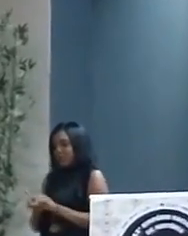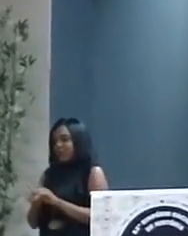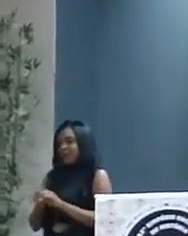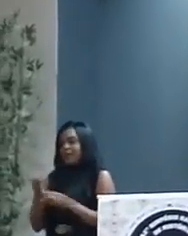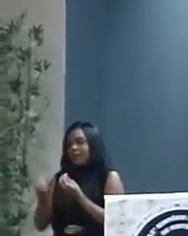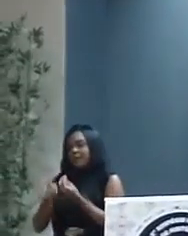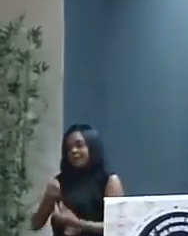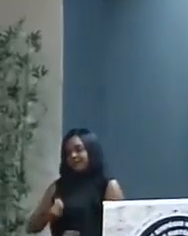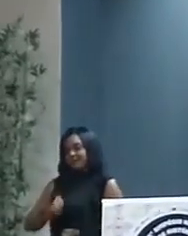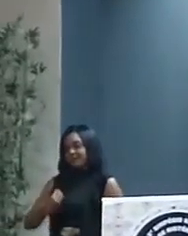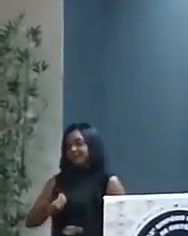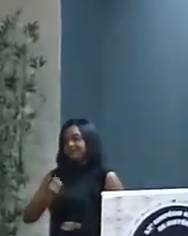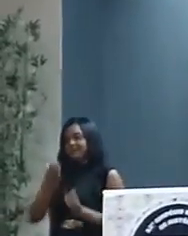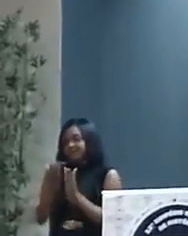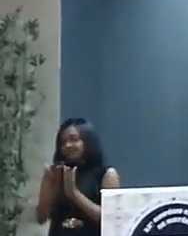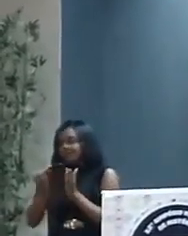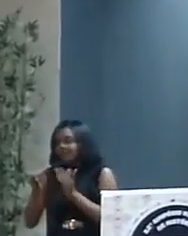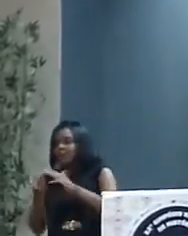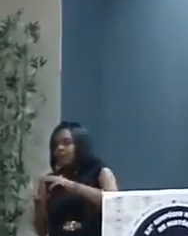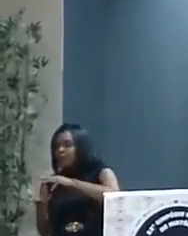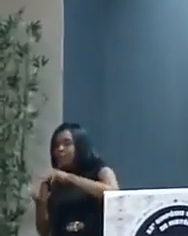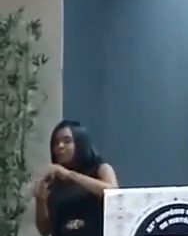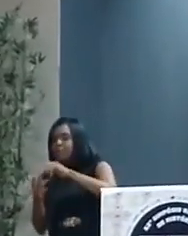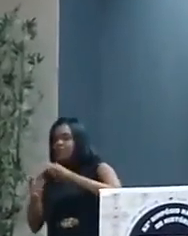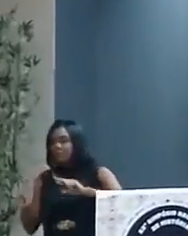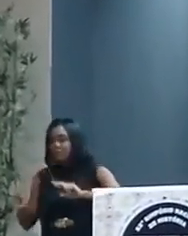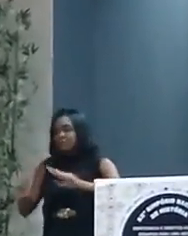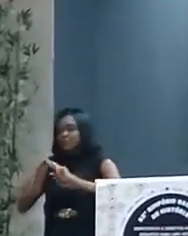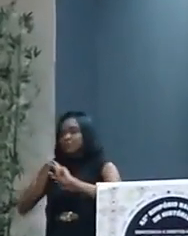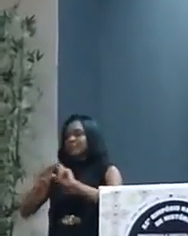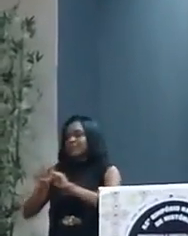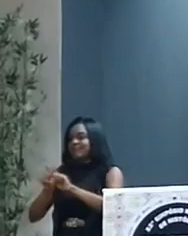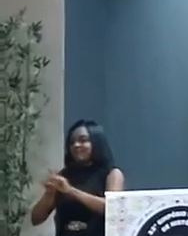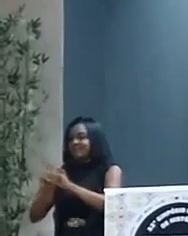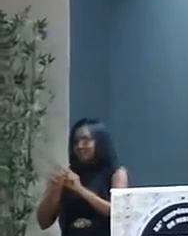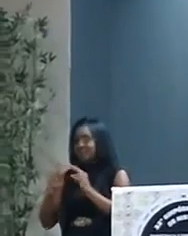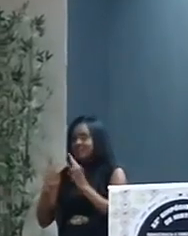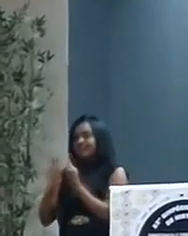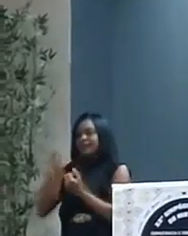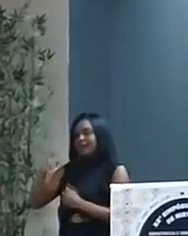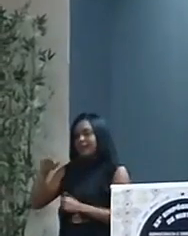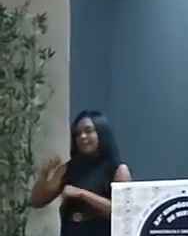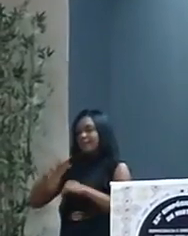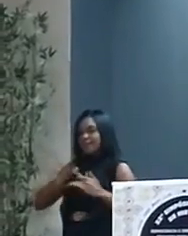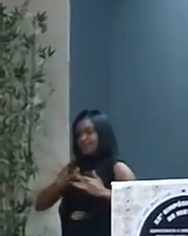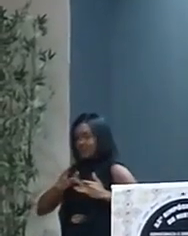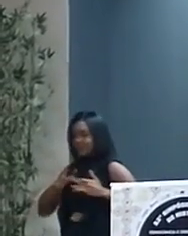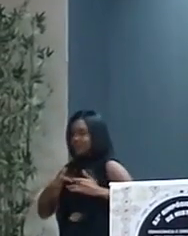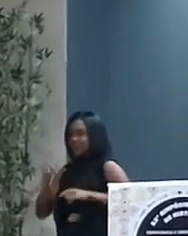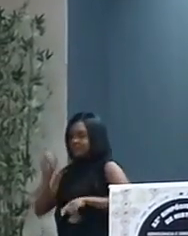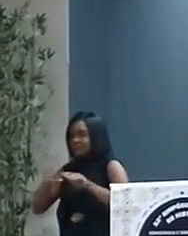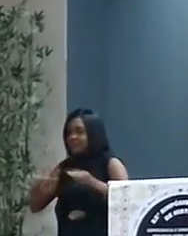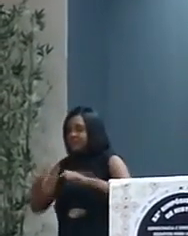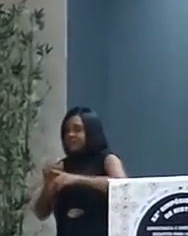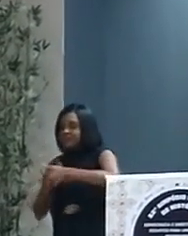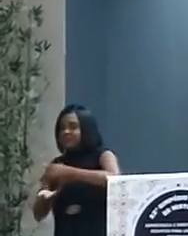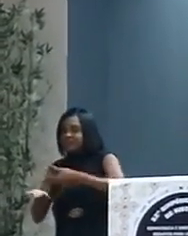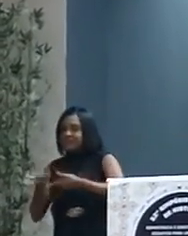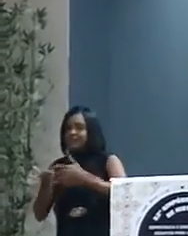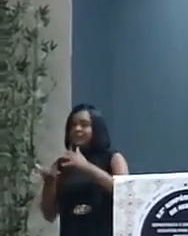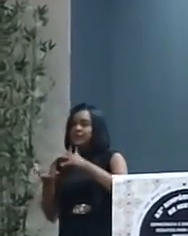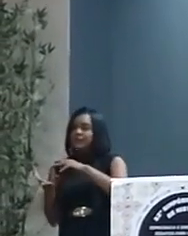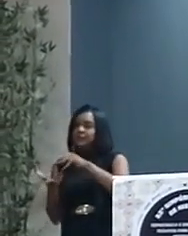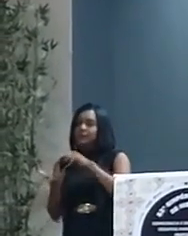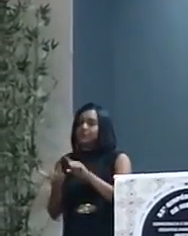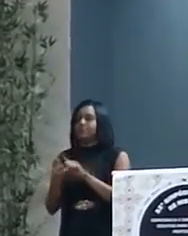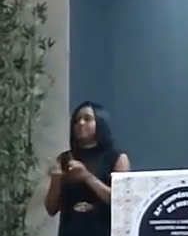viver que nos levem ao mundo mais sustentável e a relações mais generosas com os seres que compartilham conosco o mundo